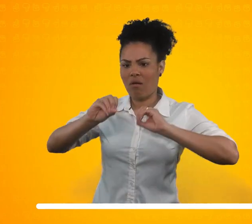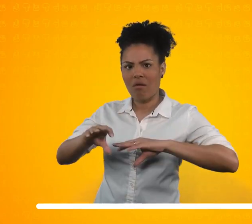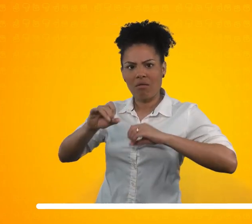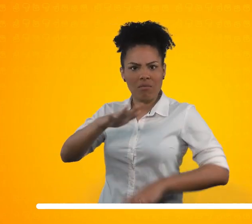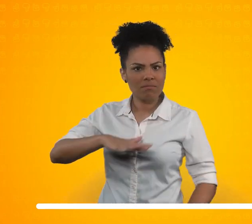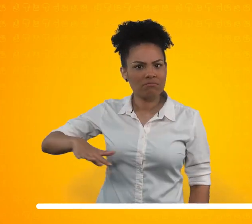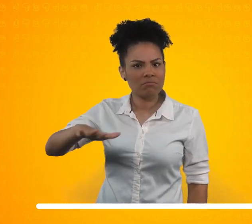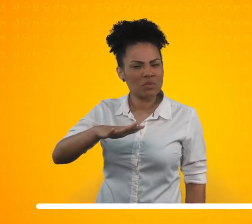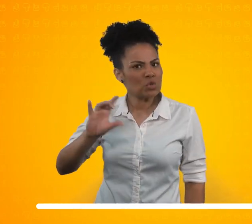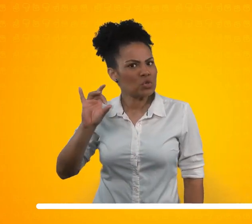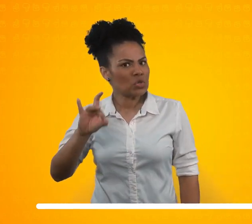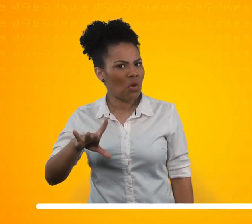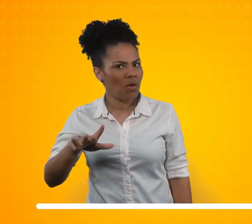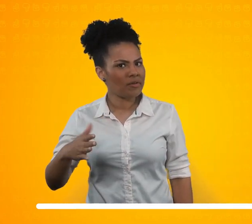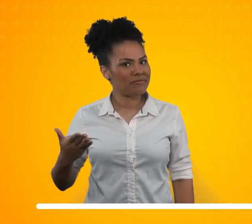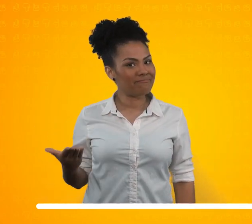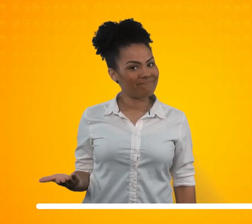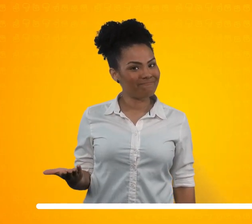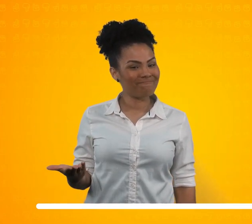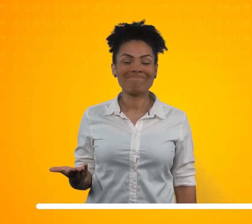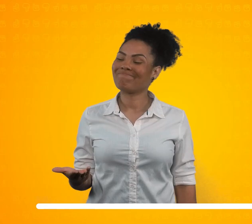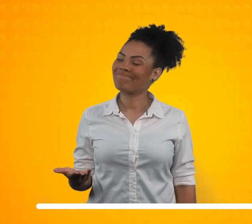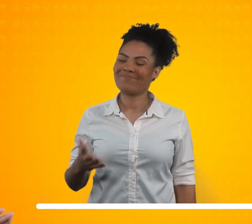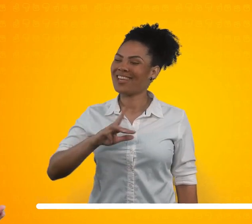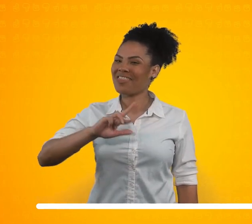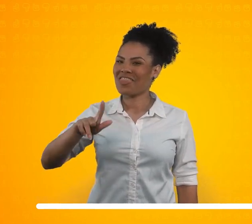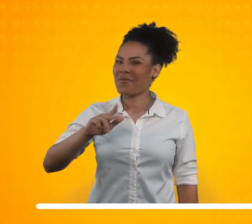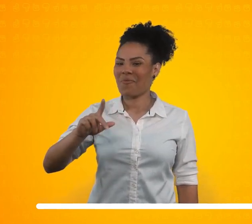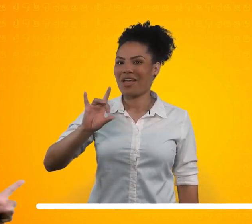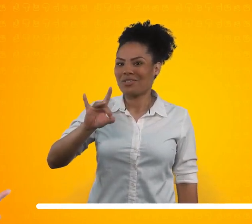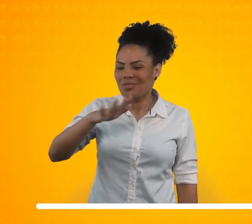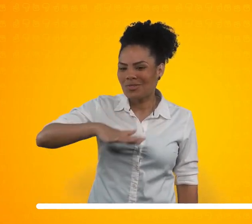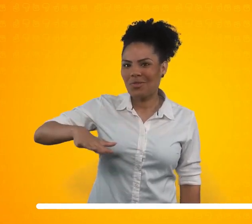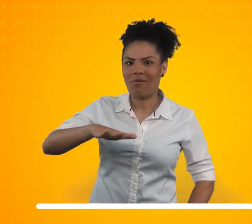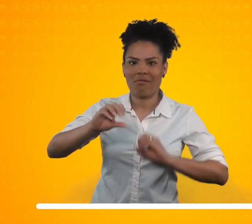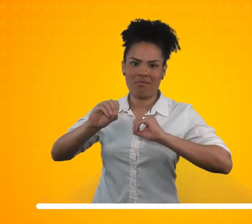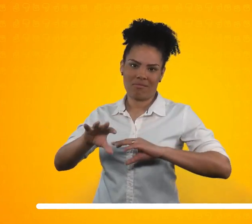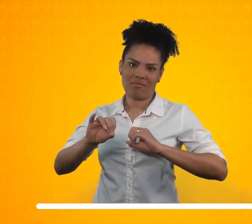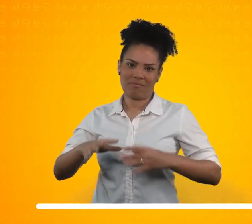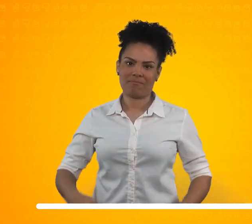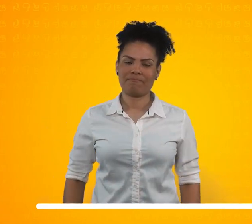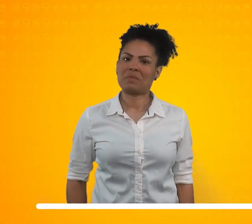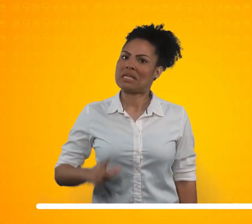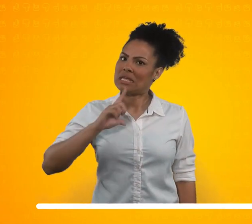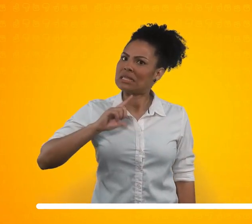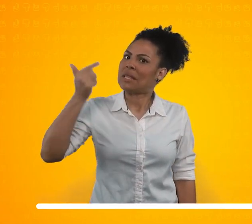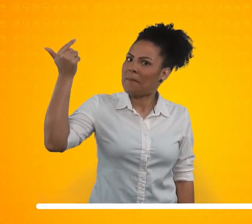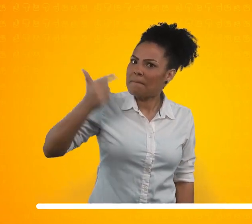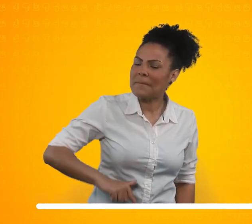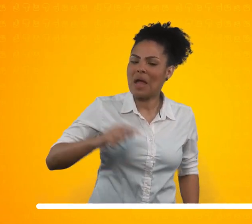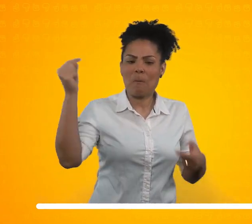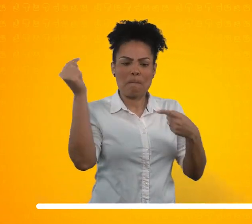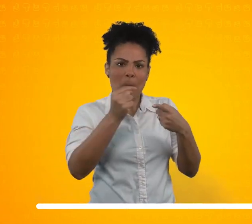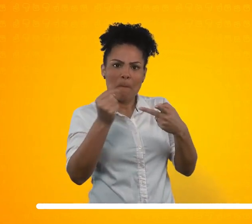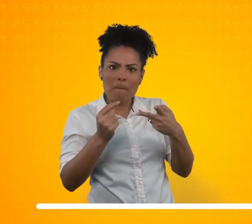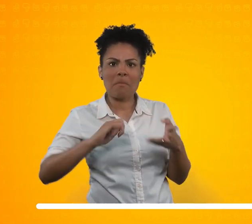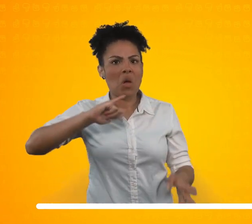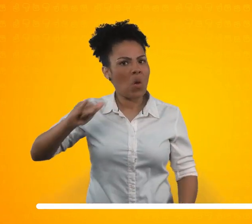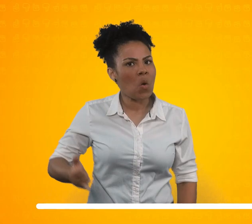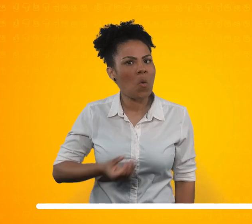educacional? Pois é, não é somente na educação. Há várias oportunidades oferecidas